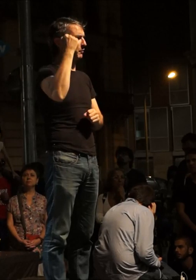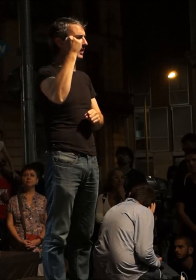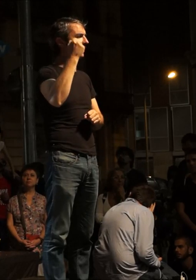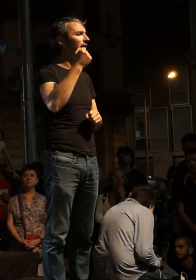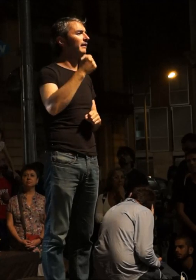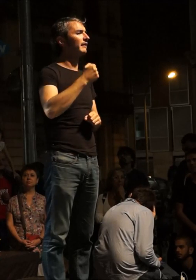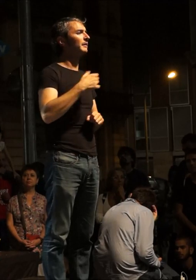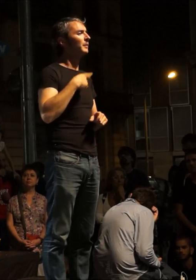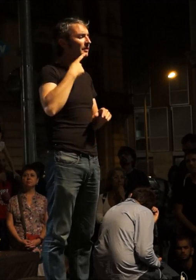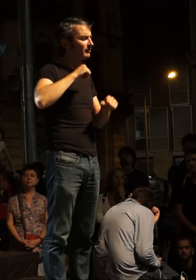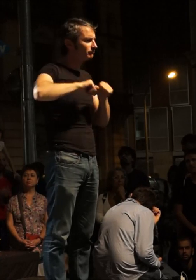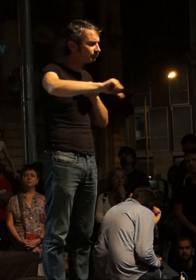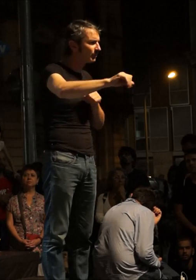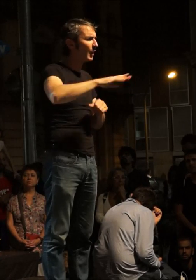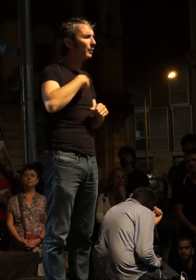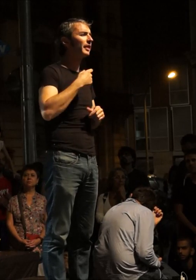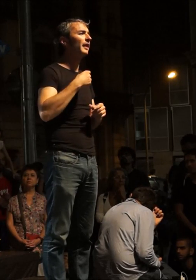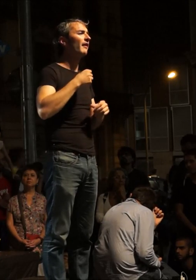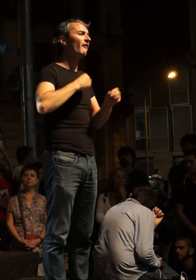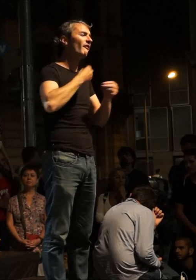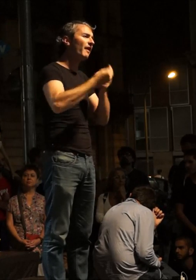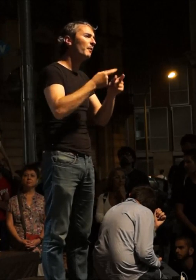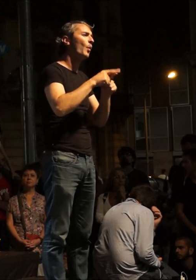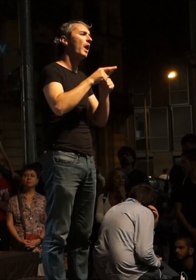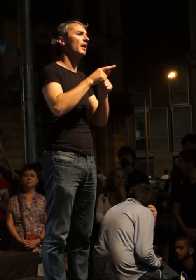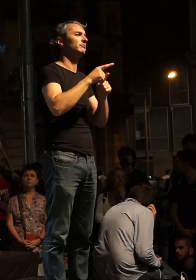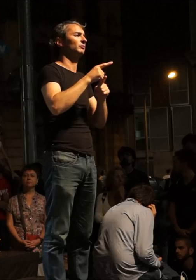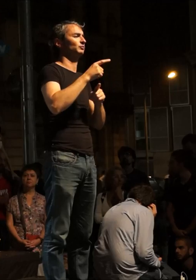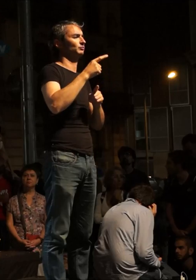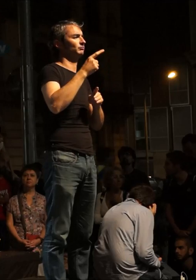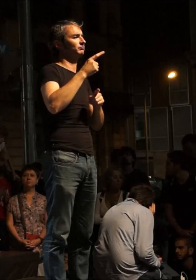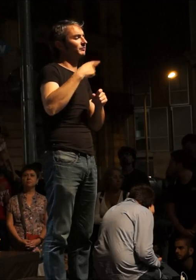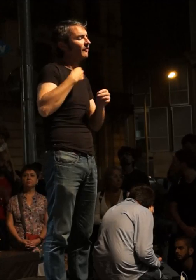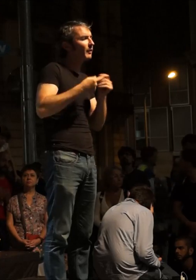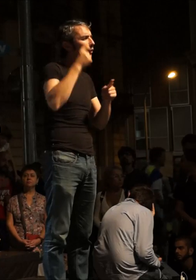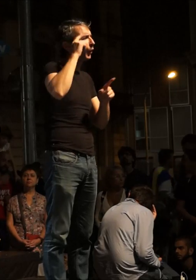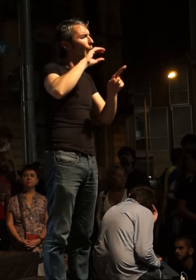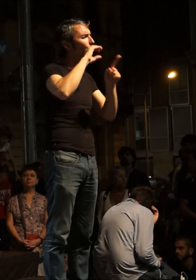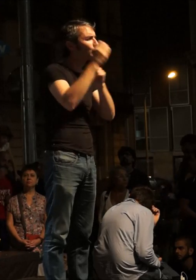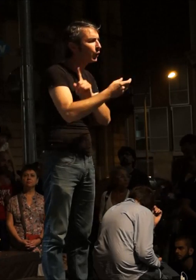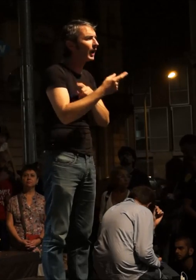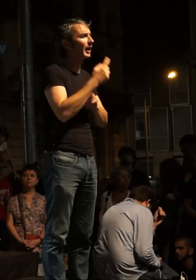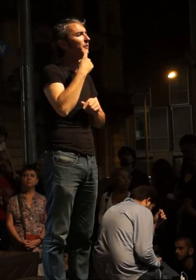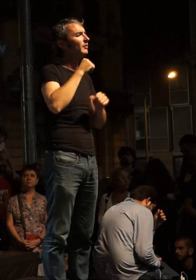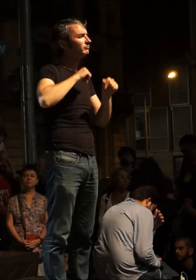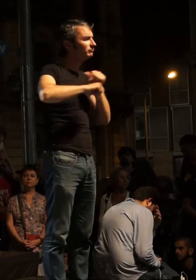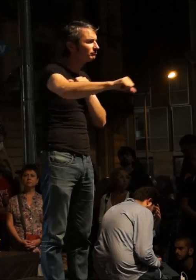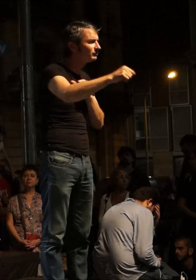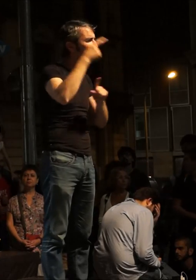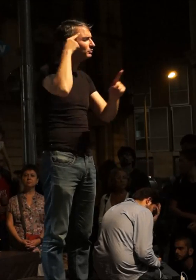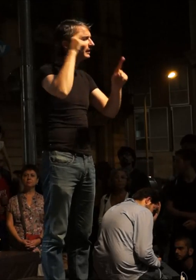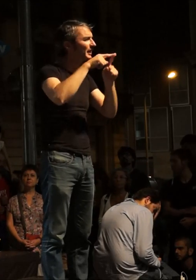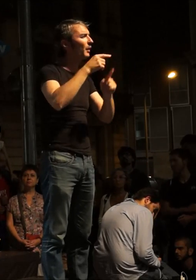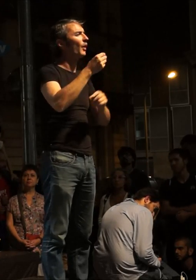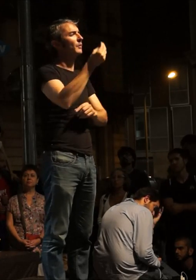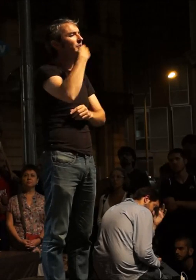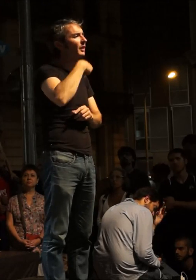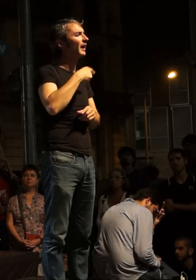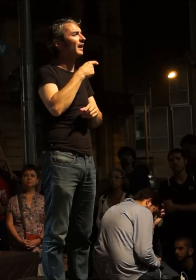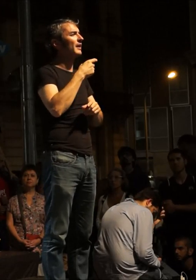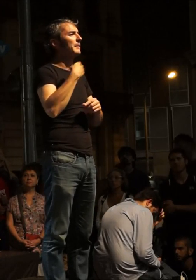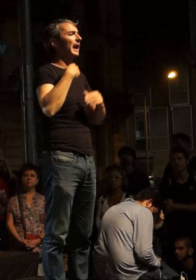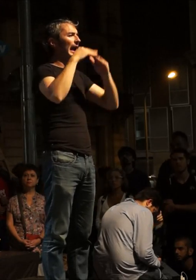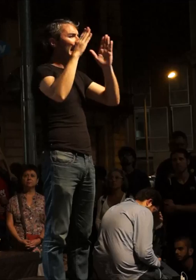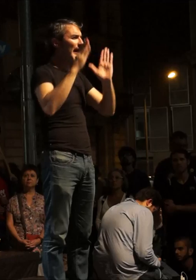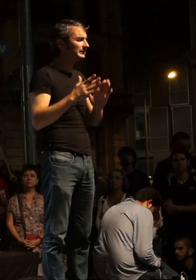una sobirania productiva, cap a una sobirania cultural, cap a una sobirania alimentària, residencial, cap a